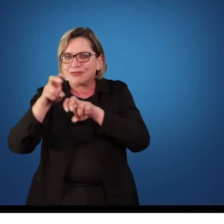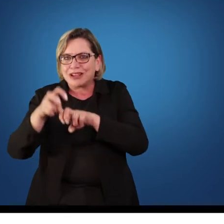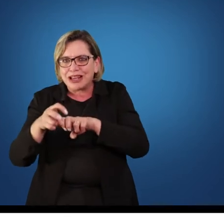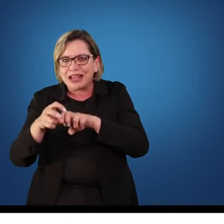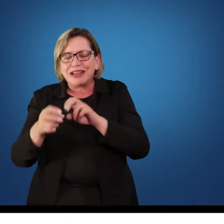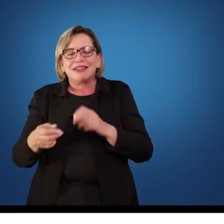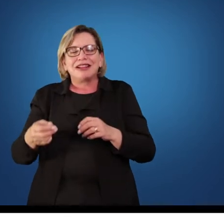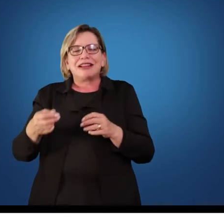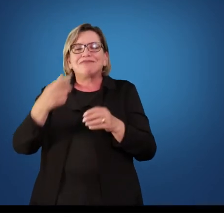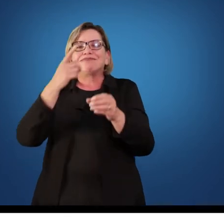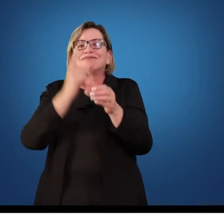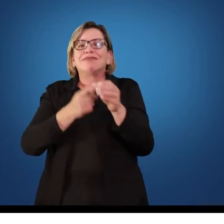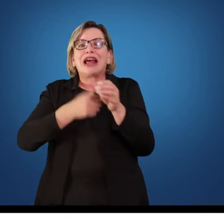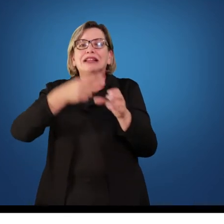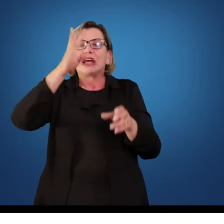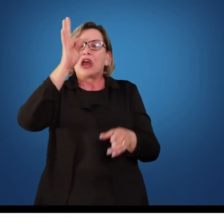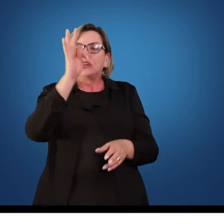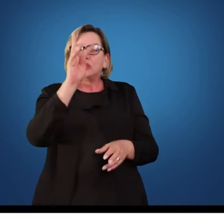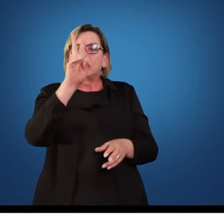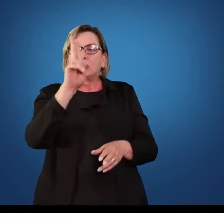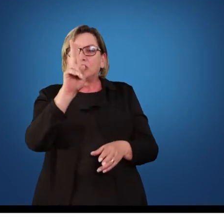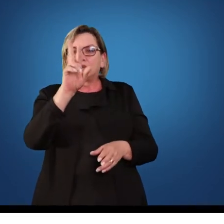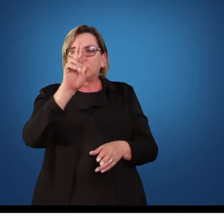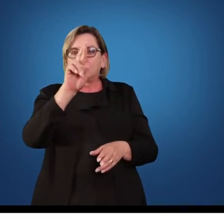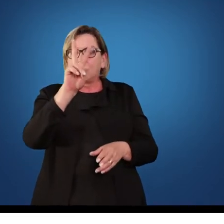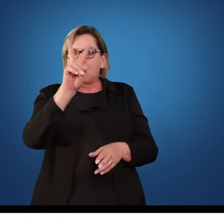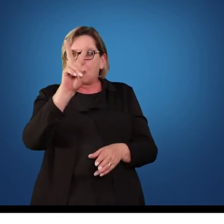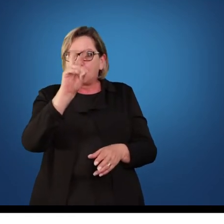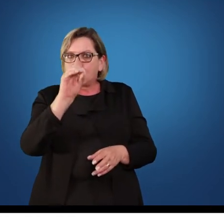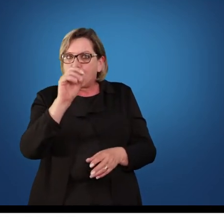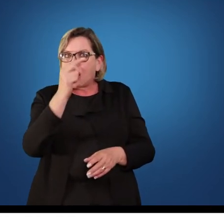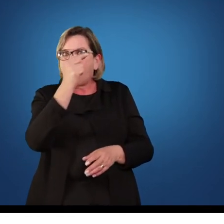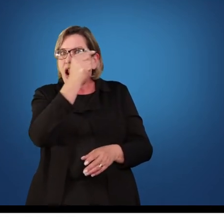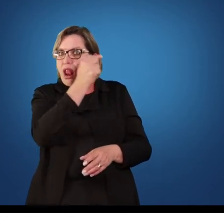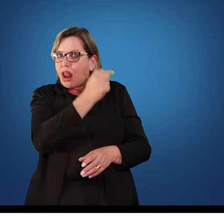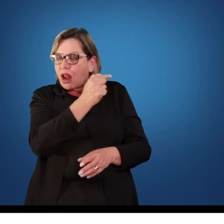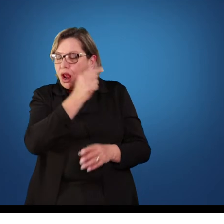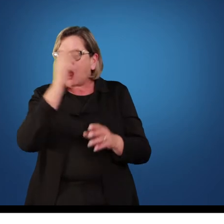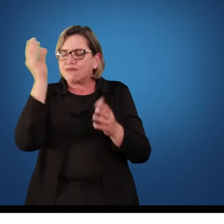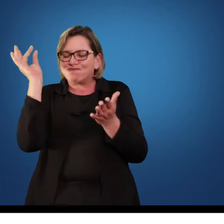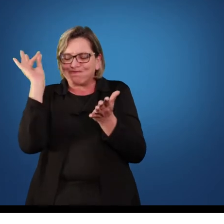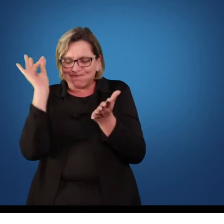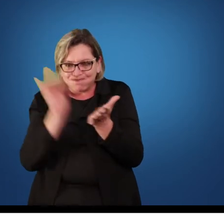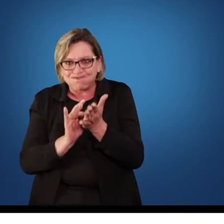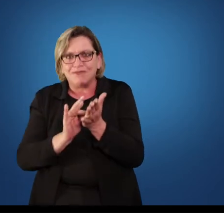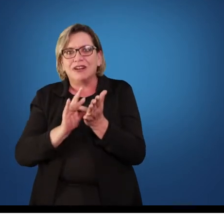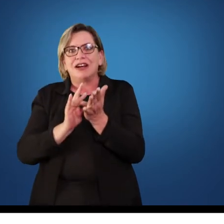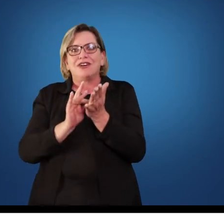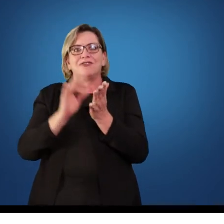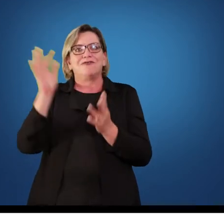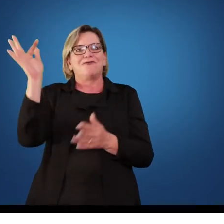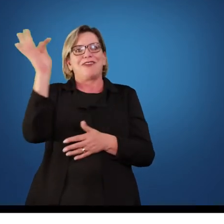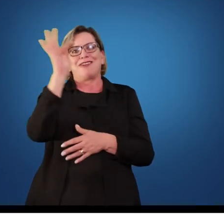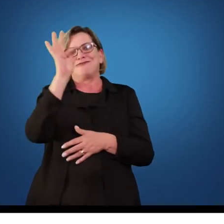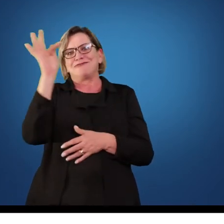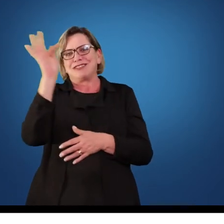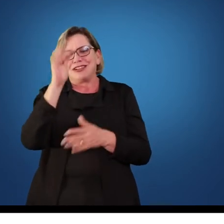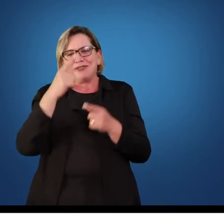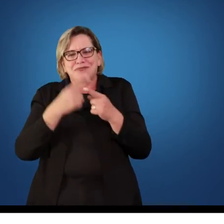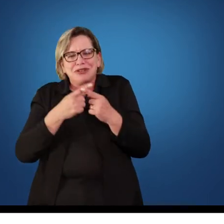e lá foi a minha verdadeira faculdade, porque eu trabalhei com os alunos desde as primeiras séries iniciais